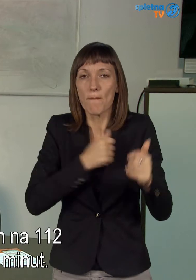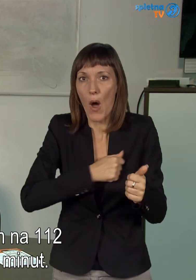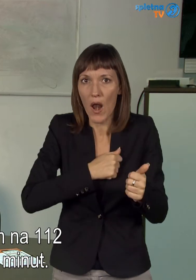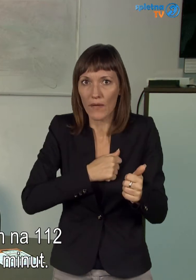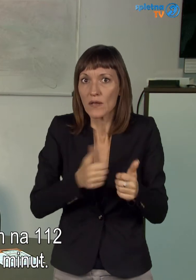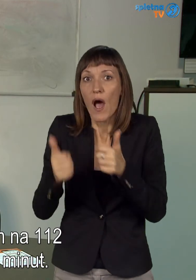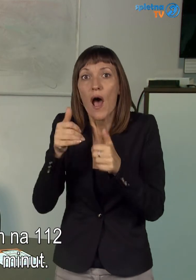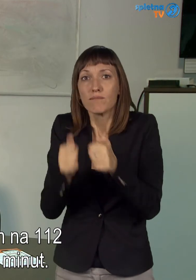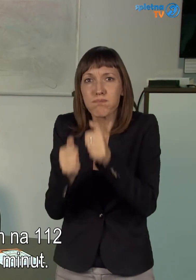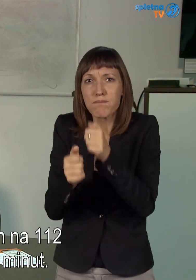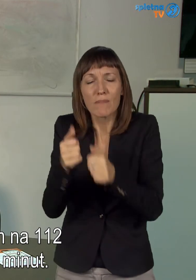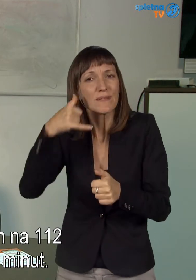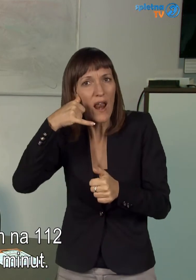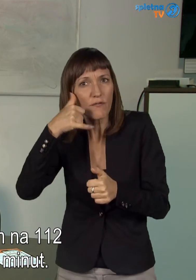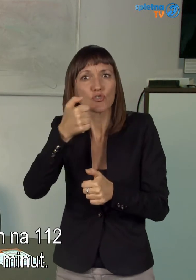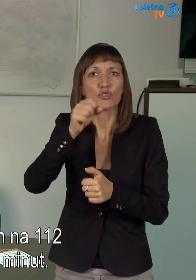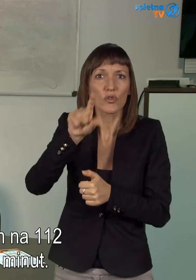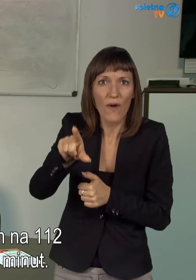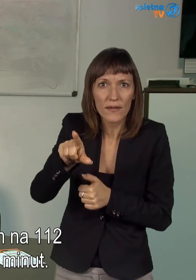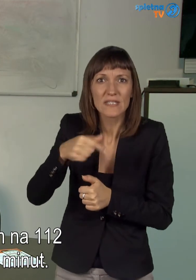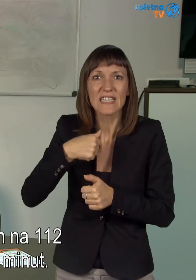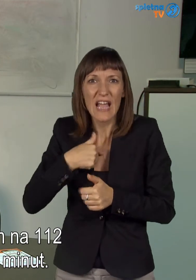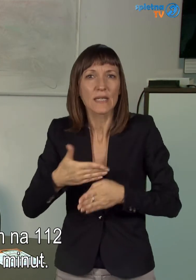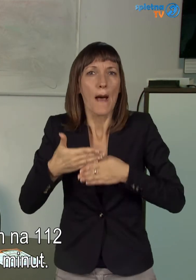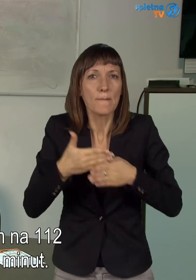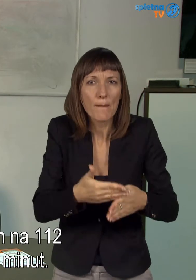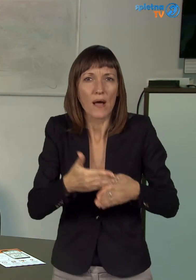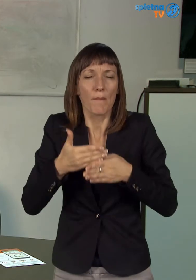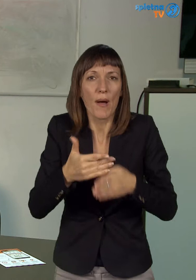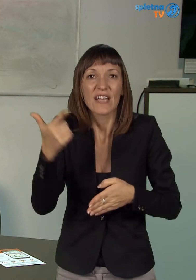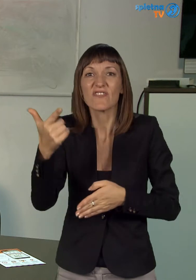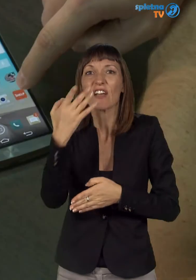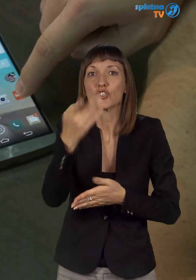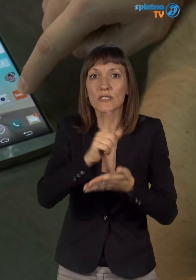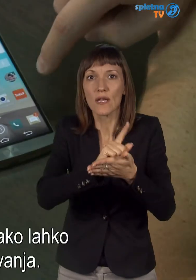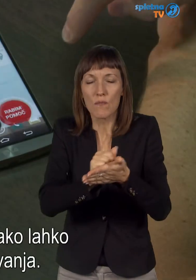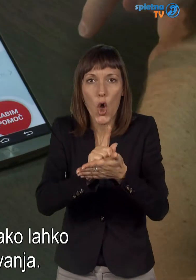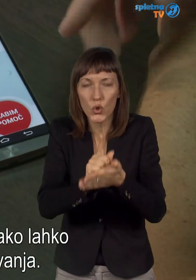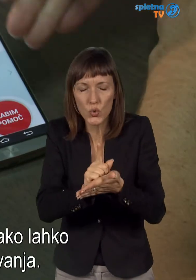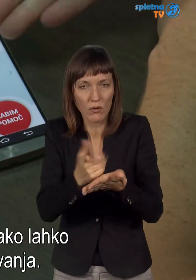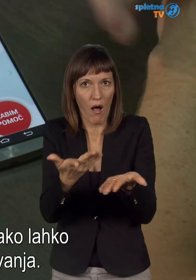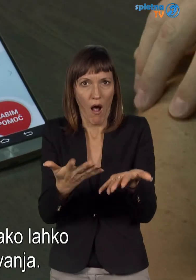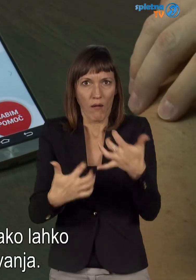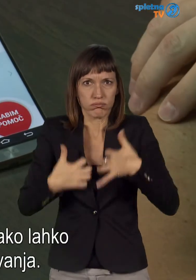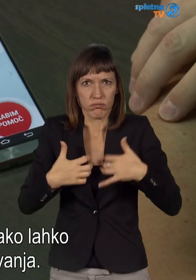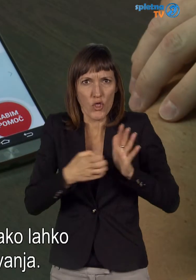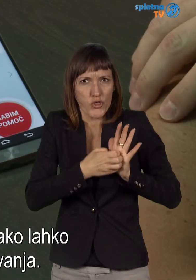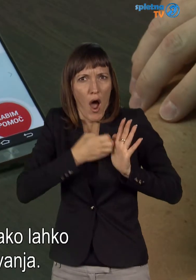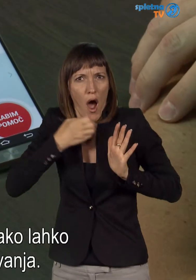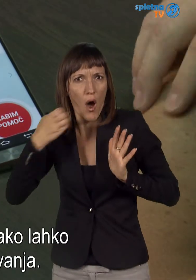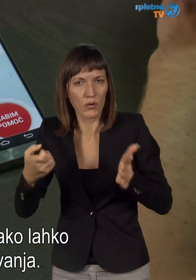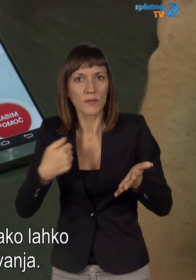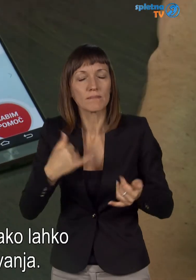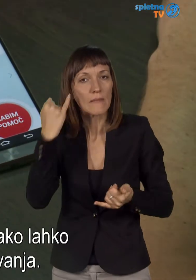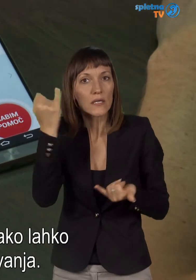kličeš na 112 in raševal sem ga 62 minut, jaz so raševalci rabli. Zato je prišla ta ideja, kako lahko